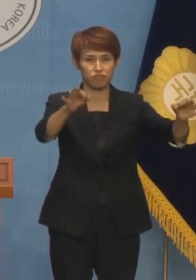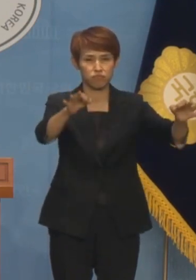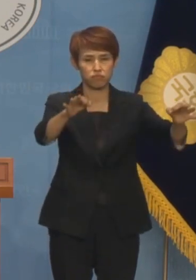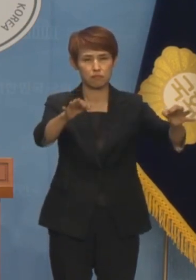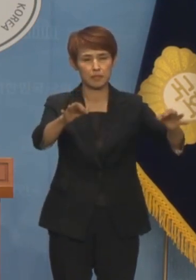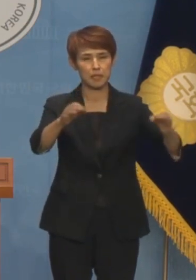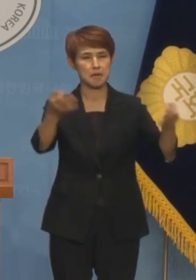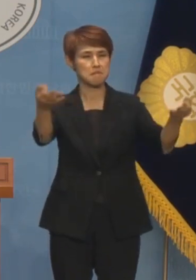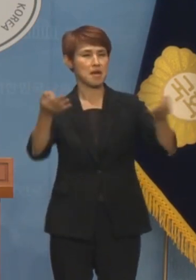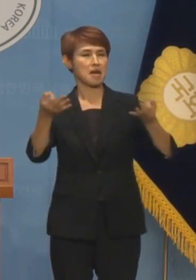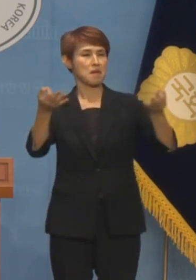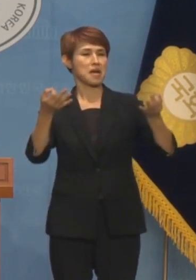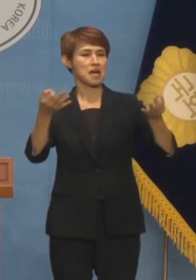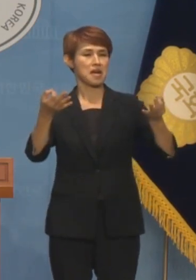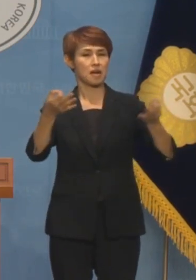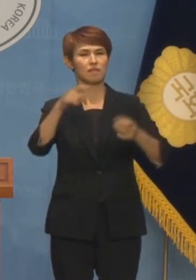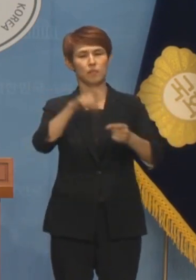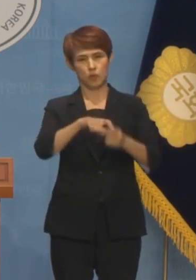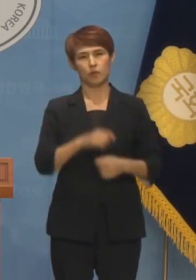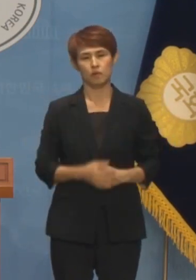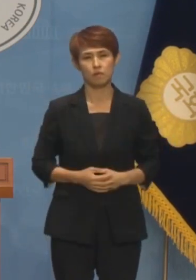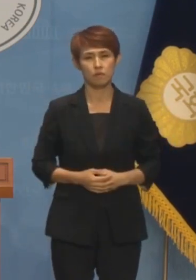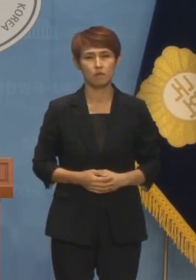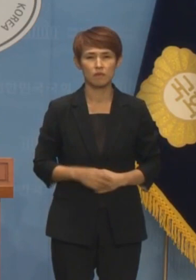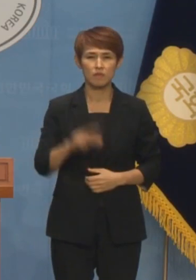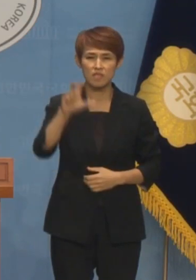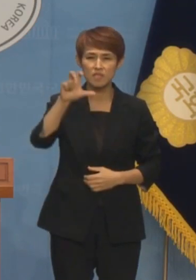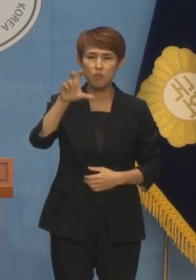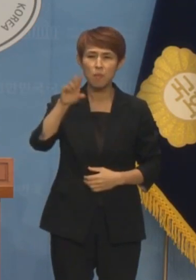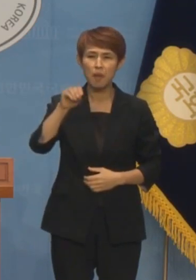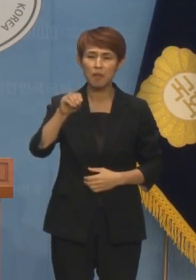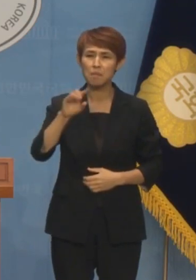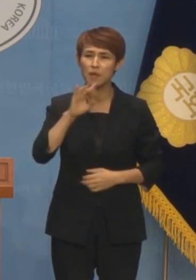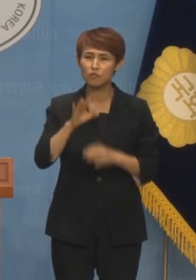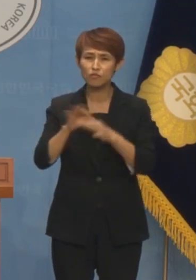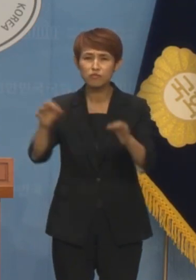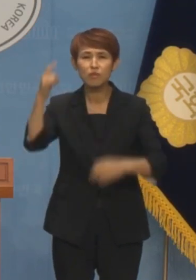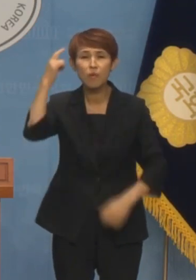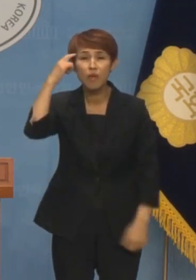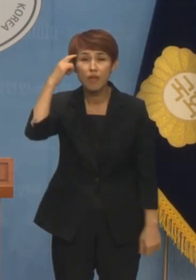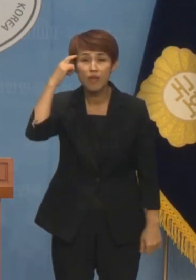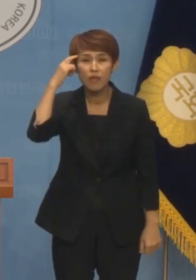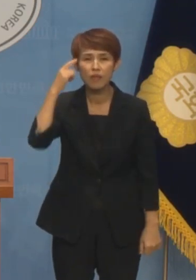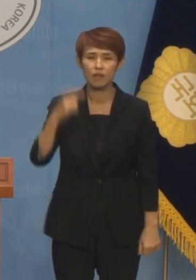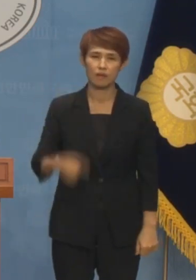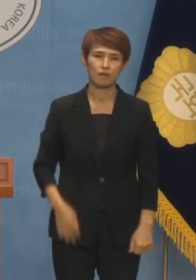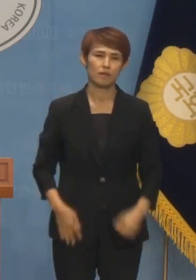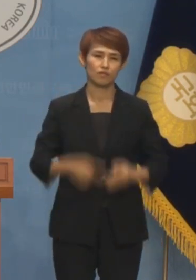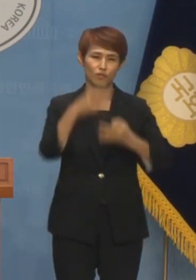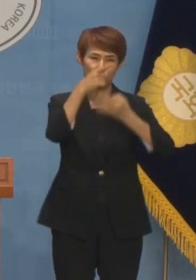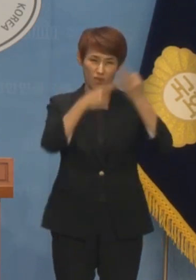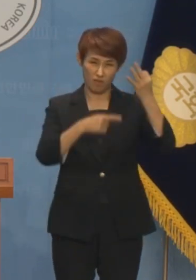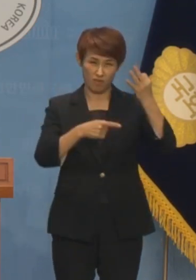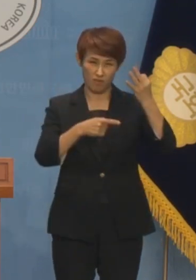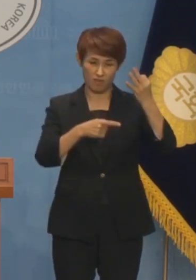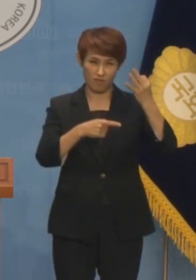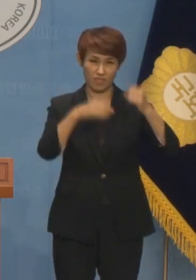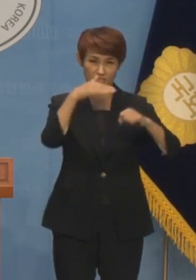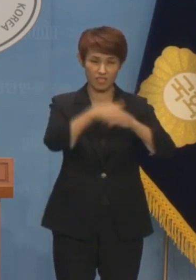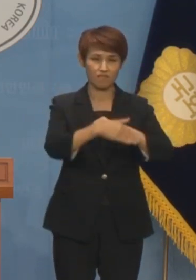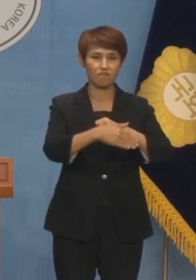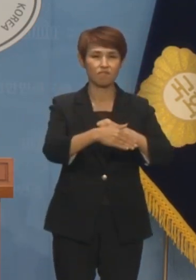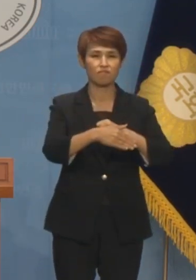포퓰리즘입니다. 왜 25만원만 주냐고요? 윤석열씨 초보자 감세 현금